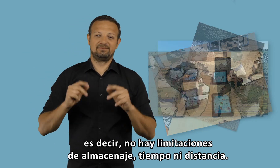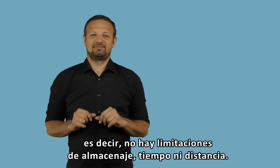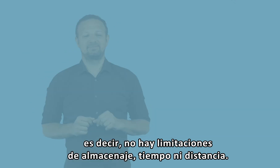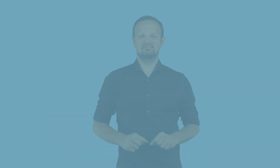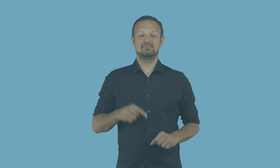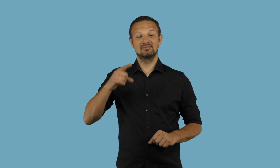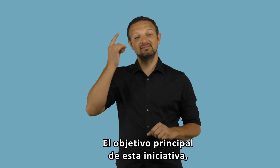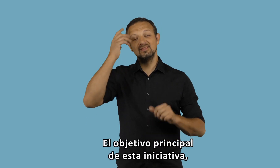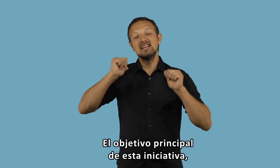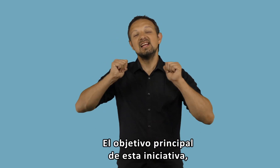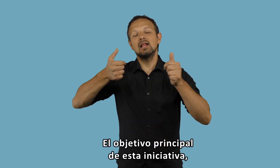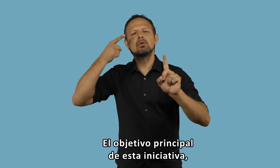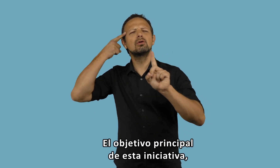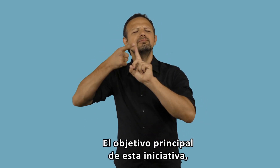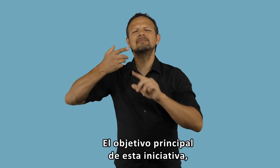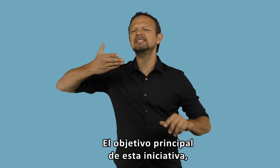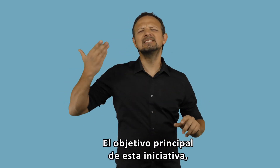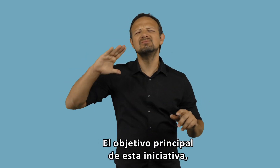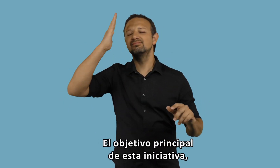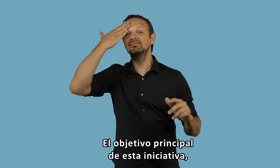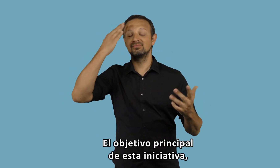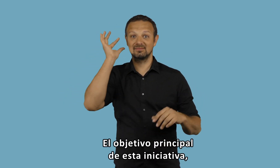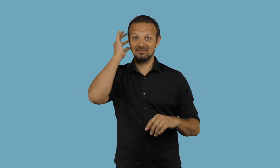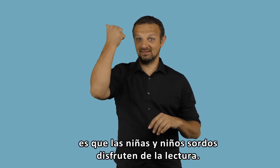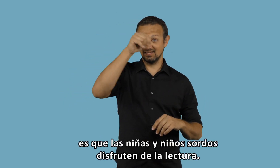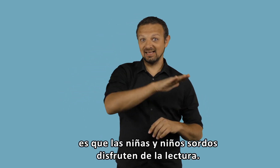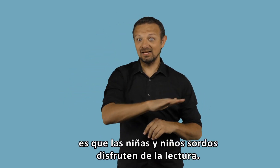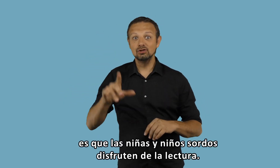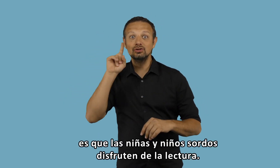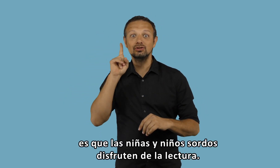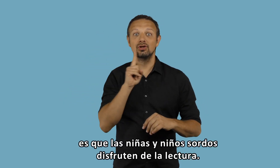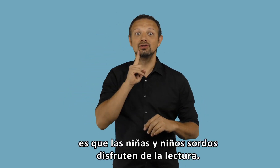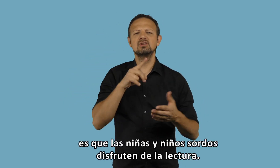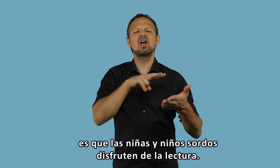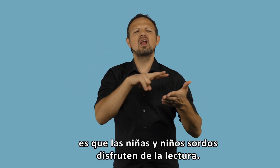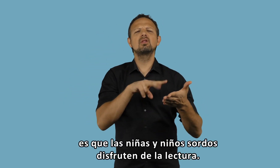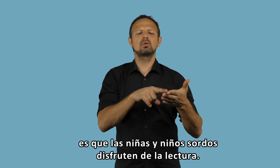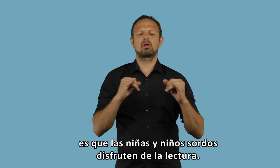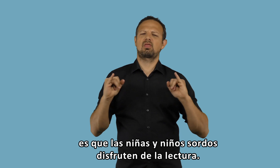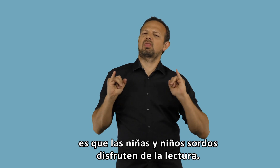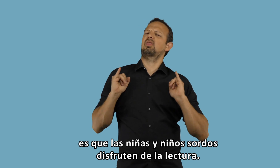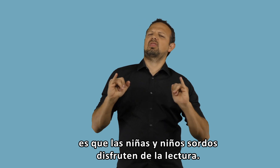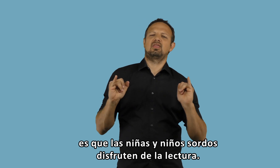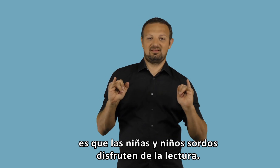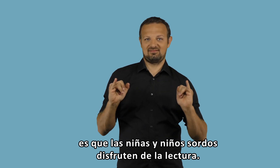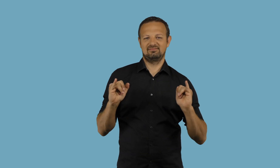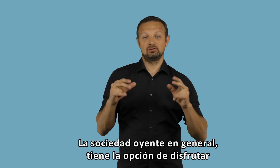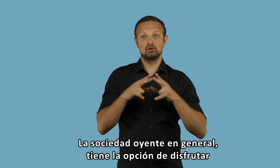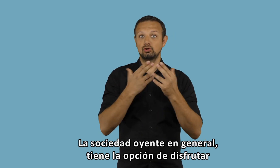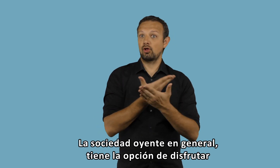El objetivo principal de esta iniciativa es que las niñas y niños sordos disfruten de la lectura. La sociedad oyente en